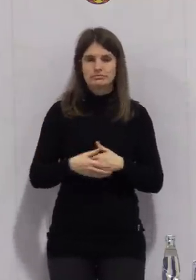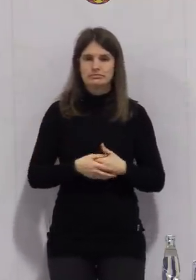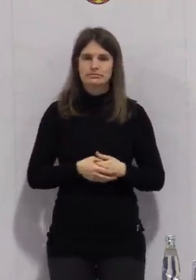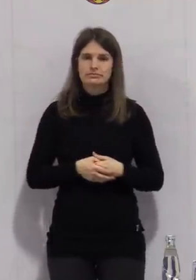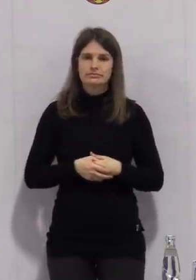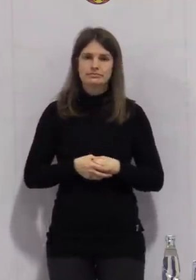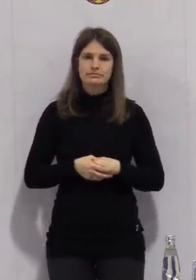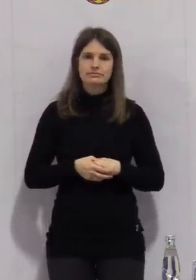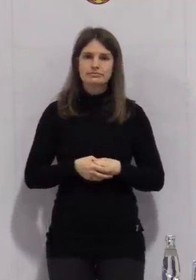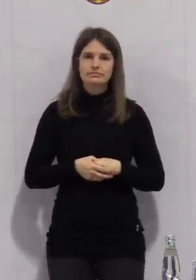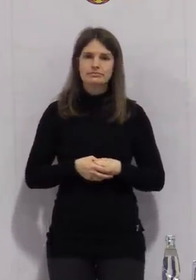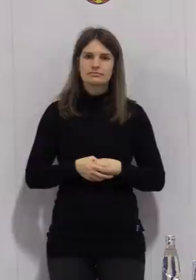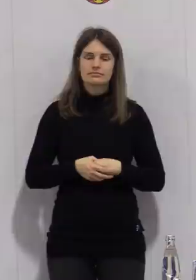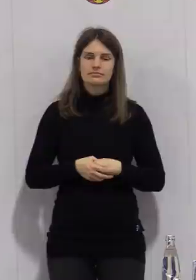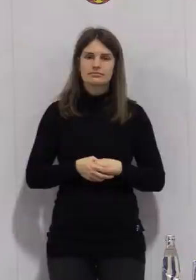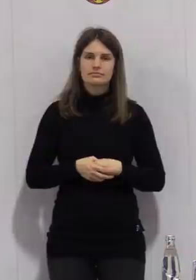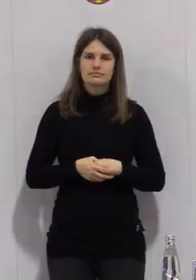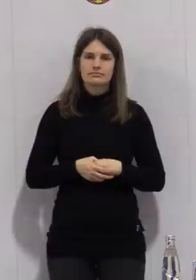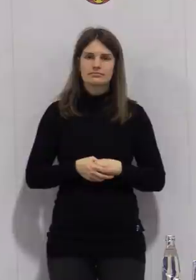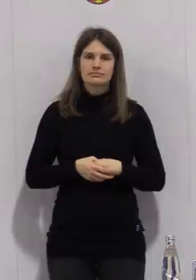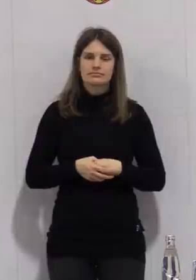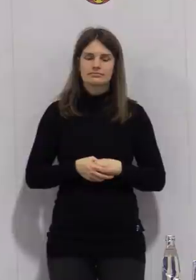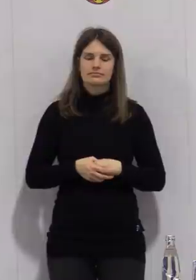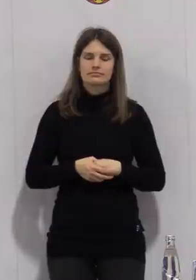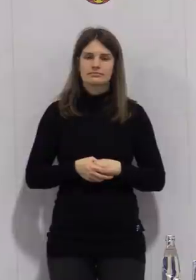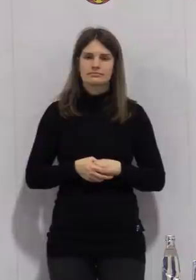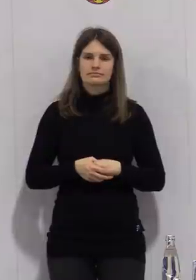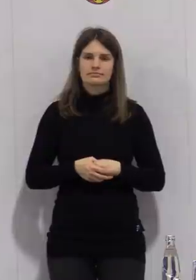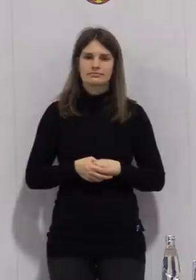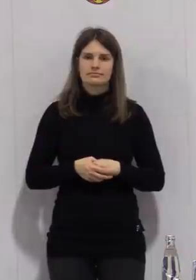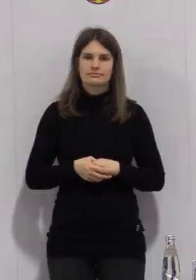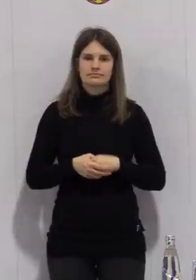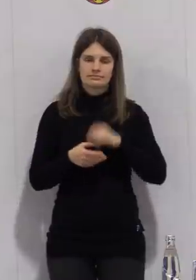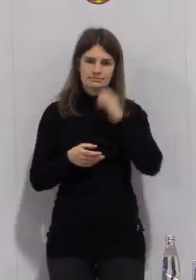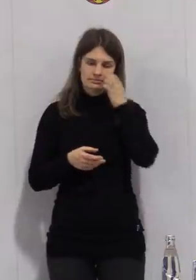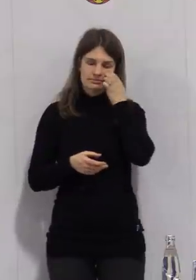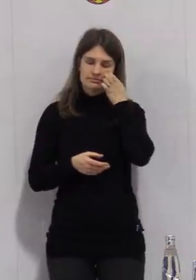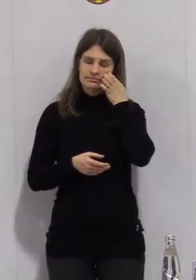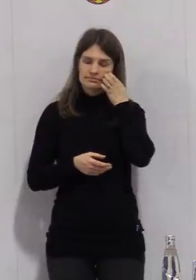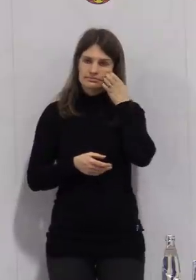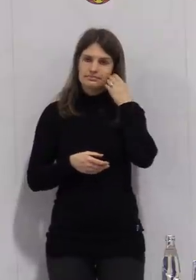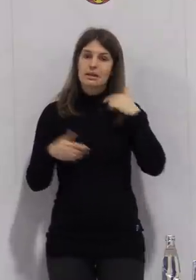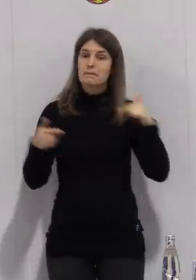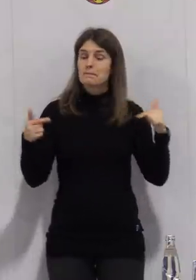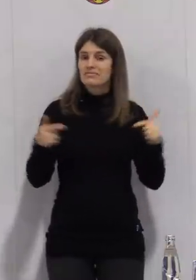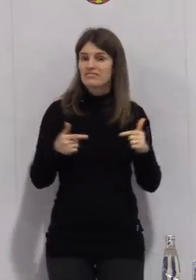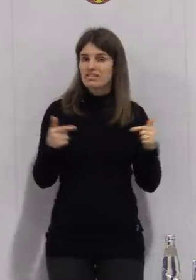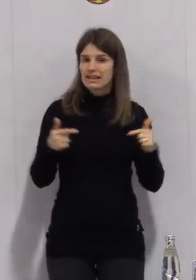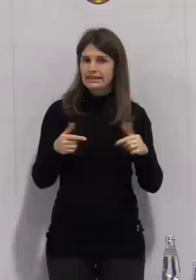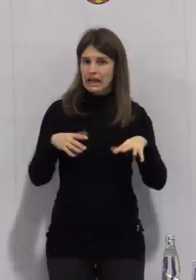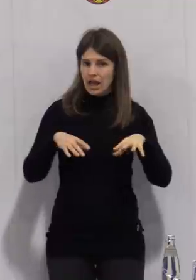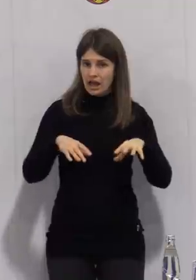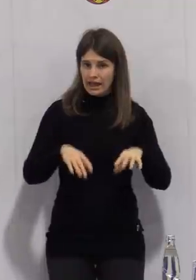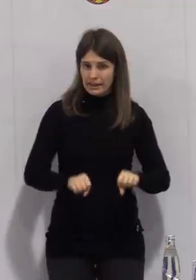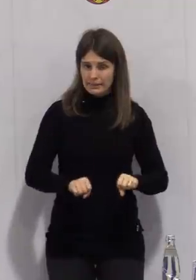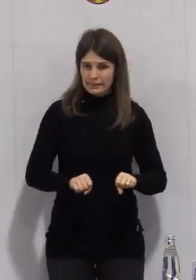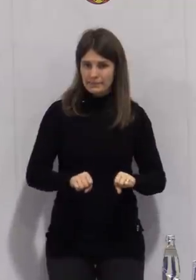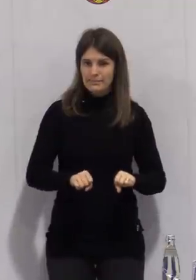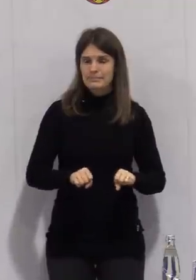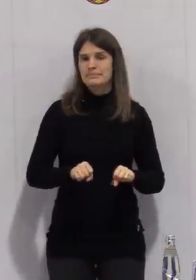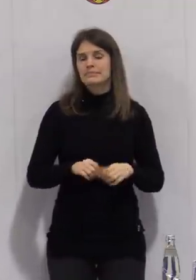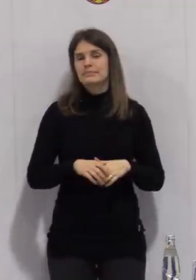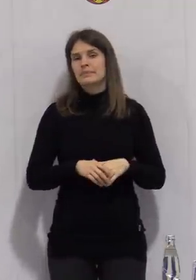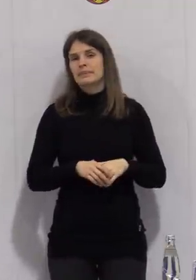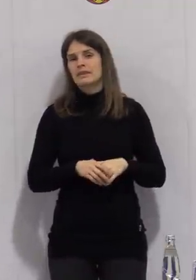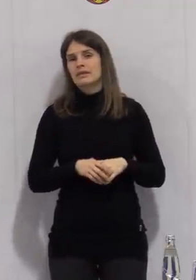In den Pflegeheimen ist es so, dass wir zum Glück die Schwere der Erkrankung